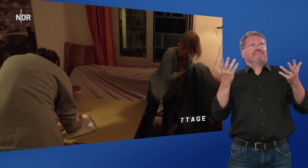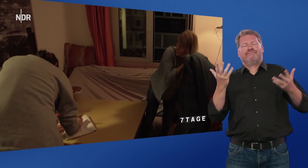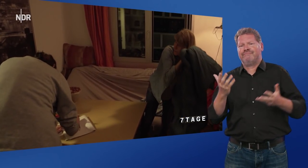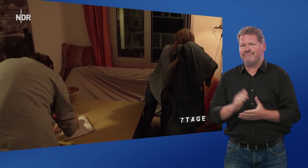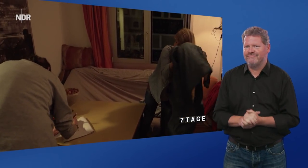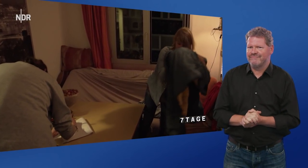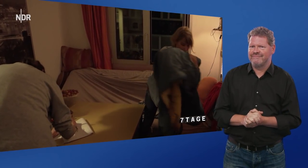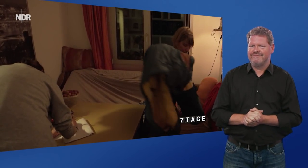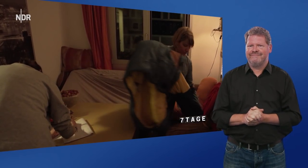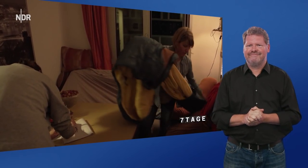Abend.